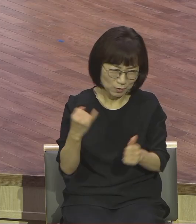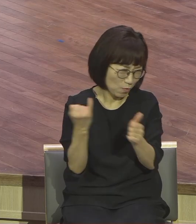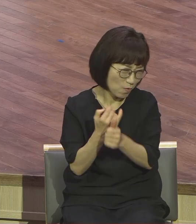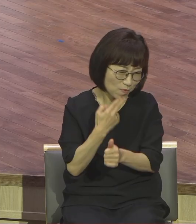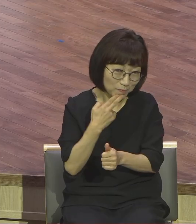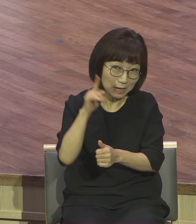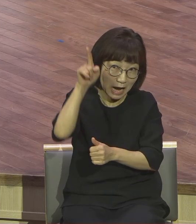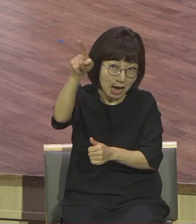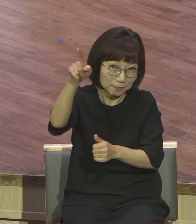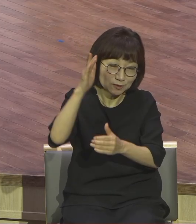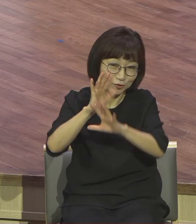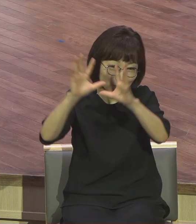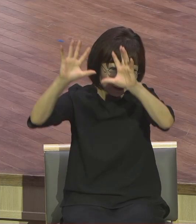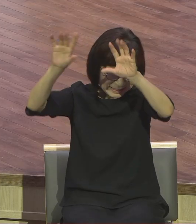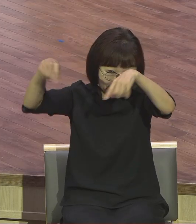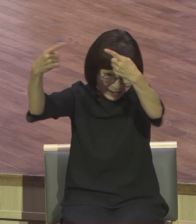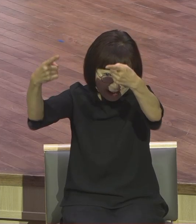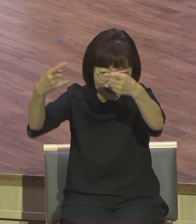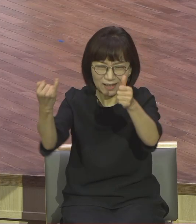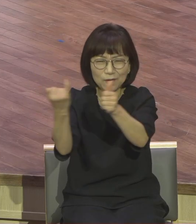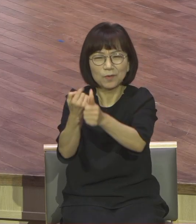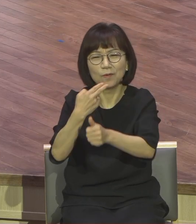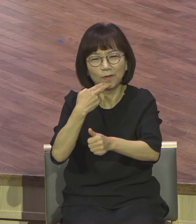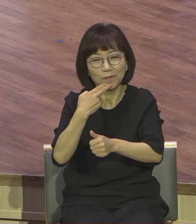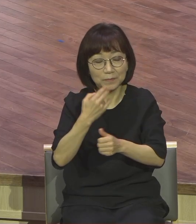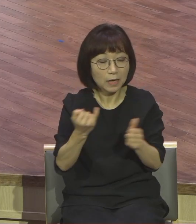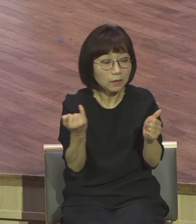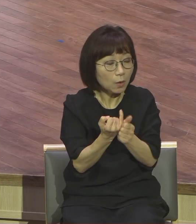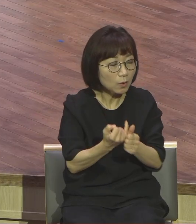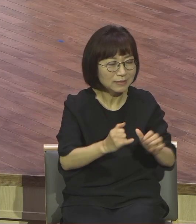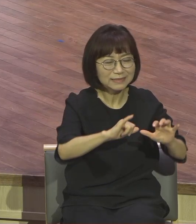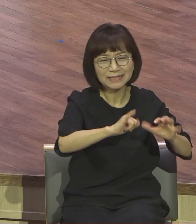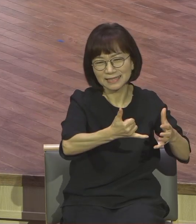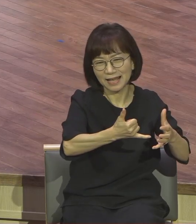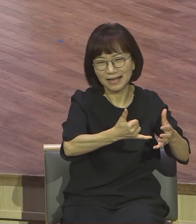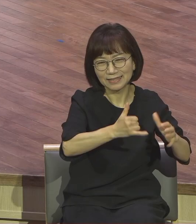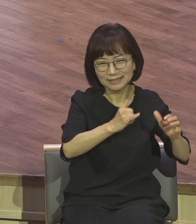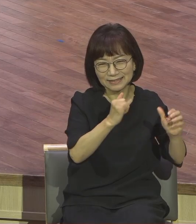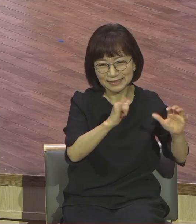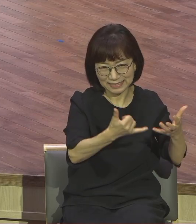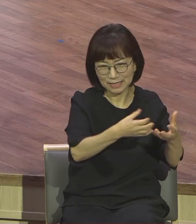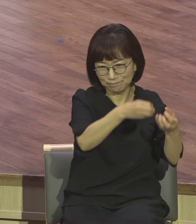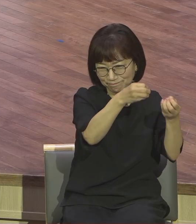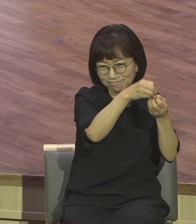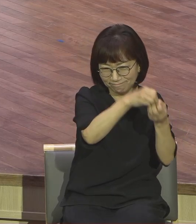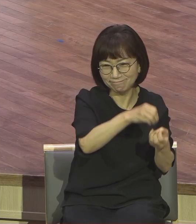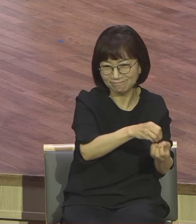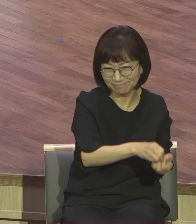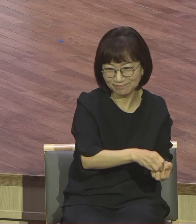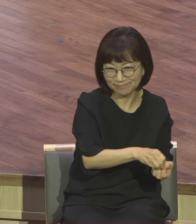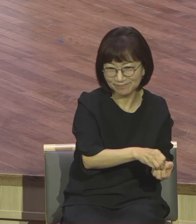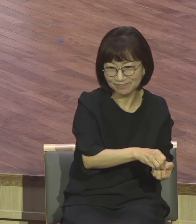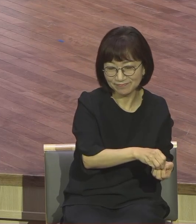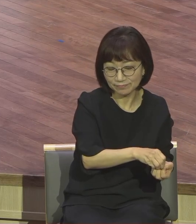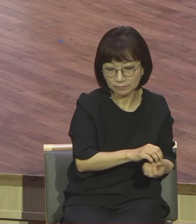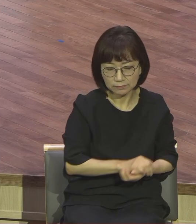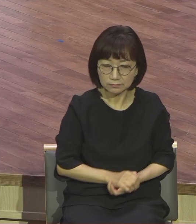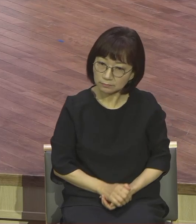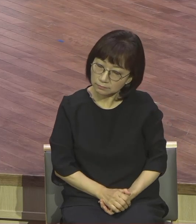결혼이란 것은요 이 땅의 질색이 천국에 서 있는 모습이 아니란 것입니다. 이 말씀을 보면 평상시에